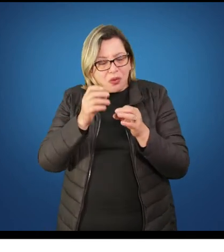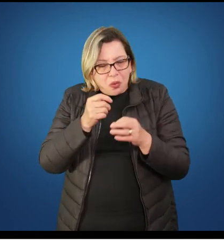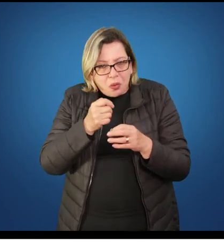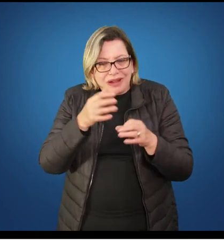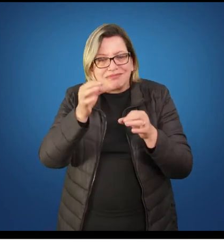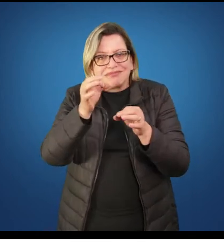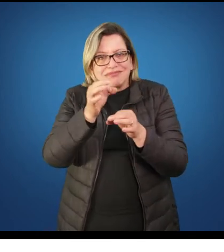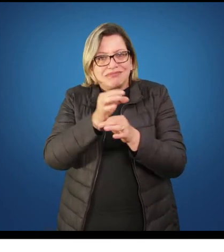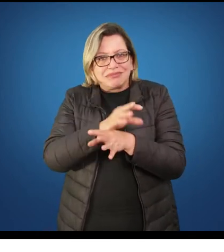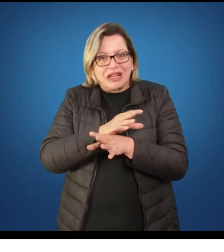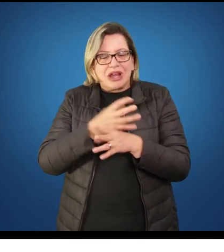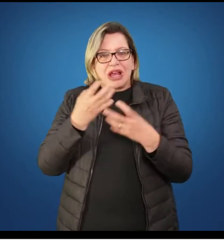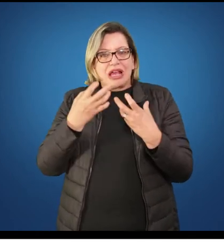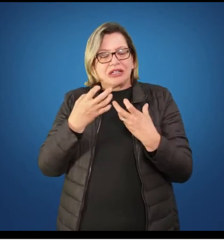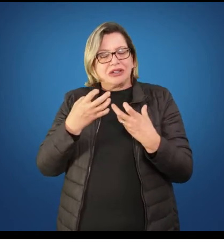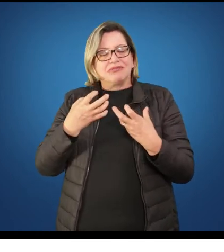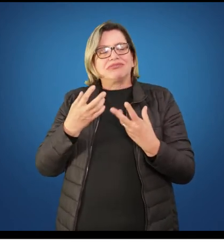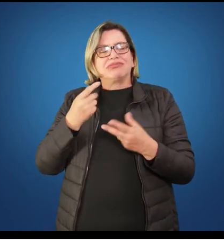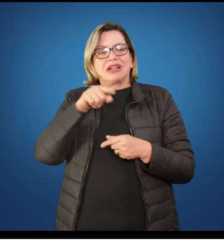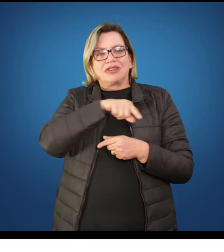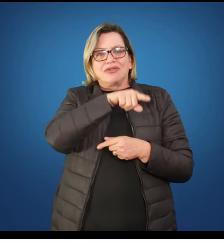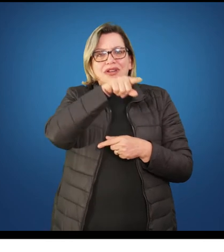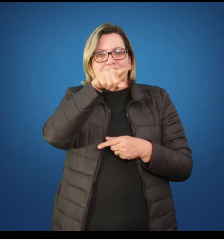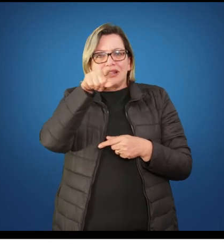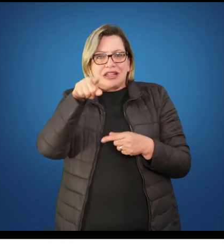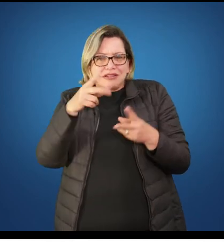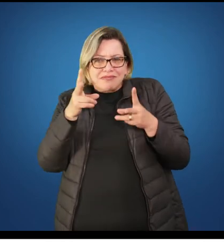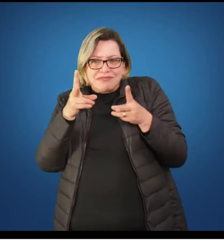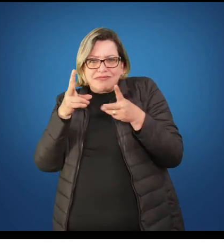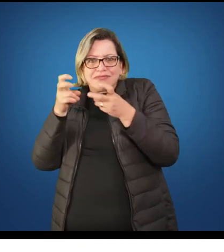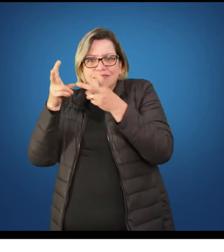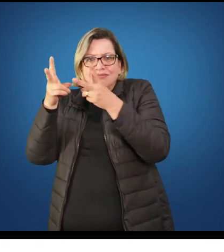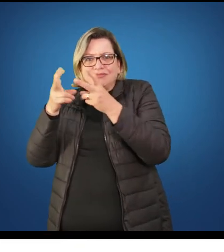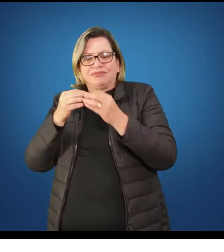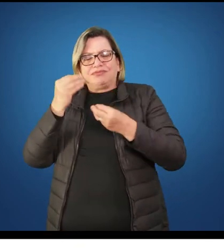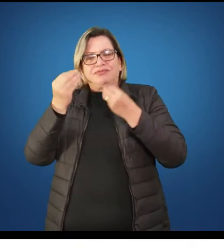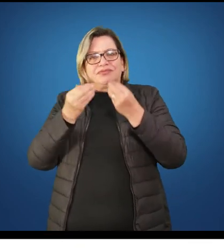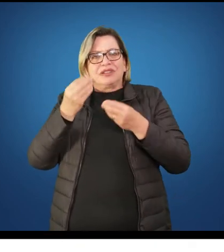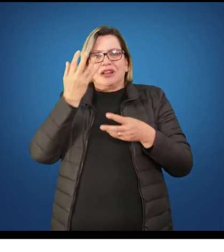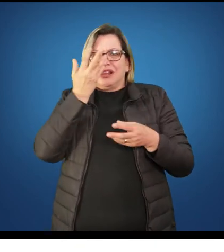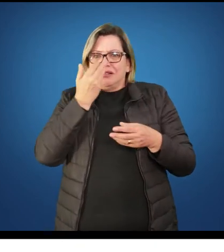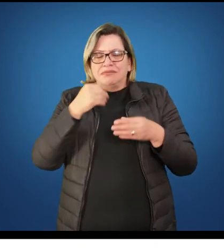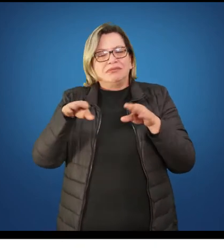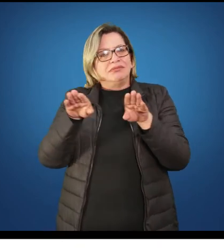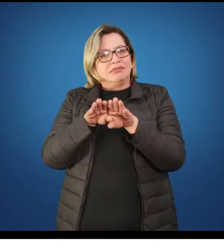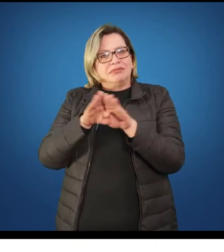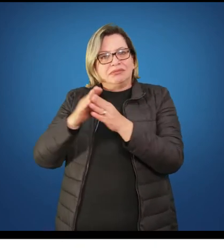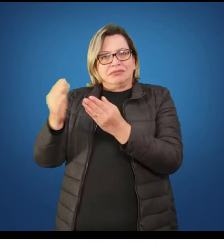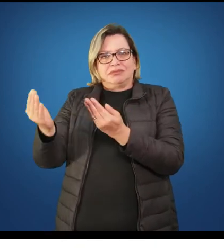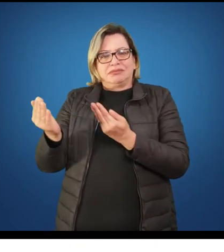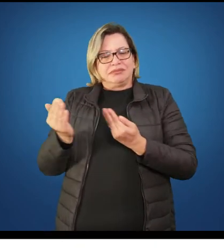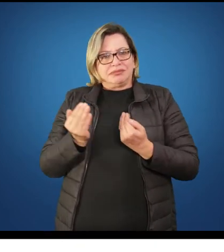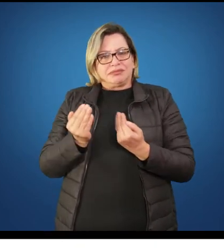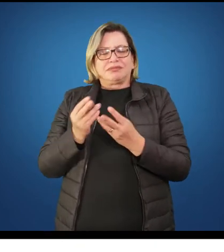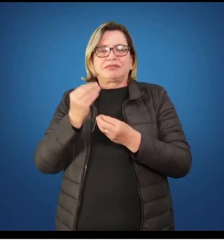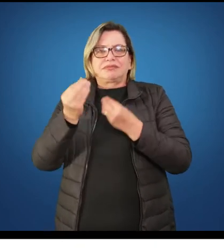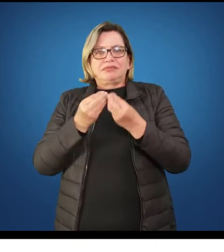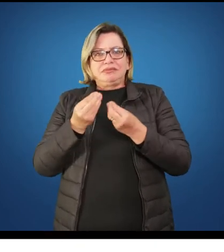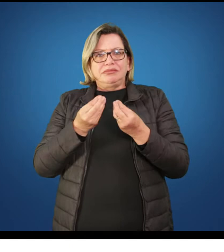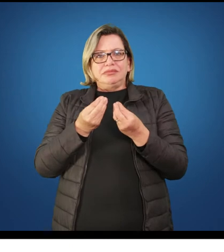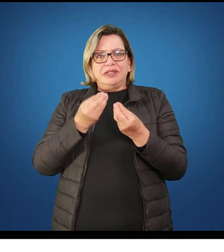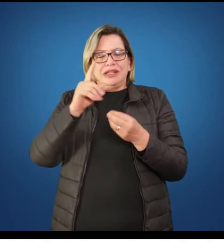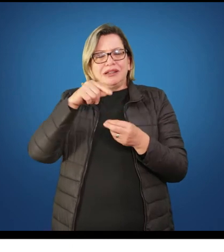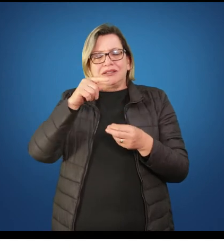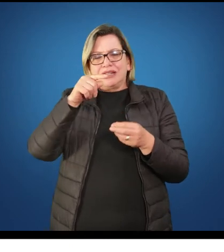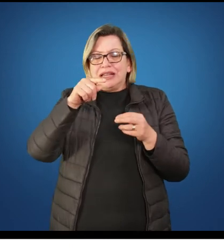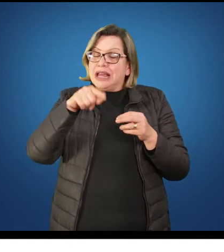da educação e no contexto da educação física, acesso a uma série de atividades, de vivências, de ações,